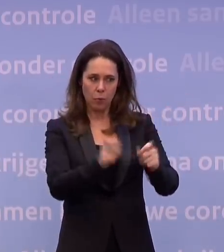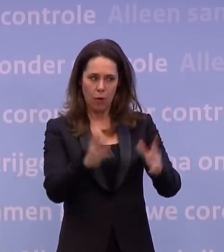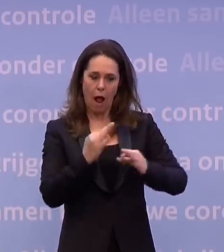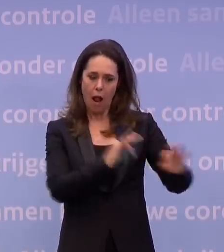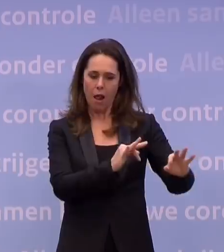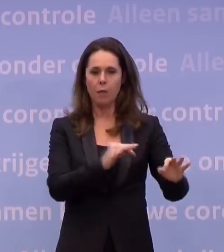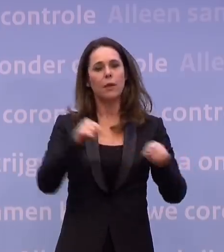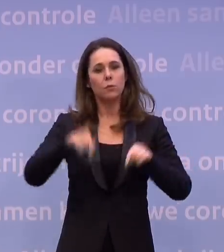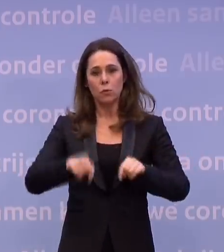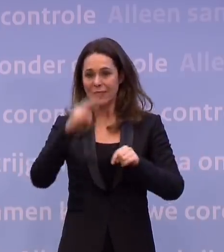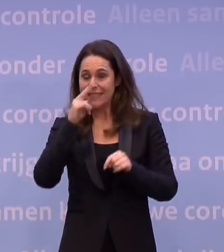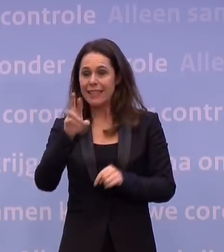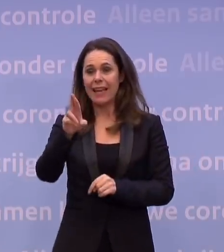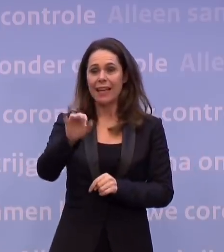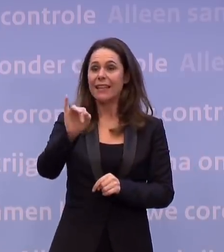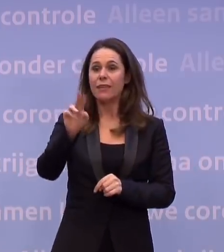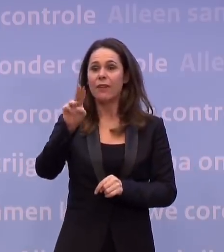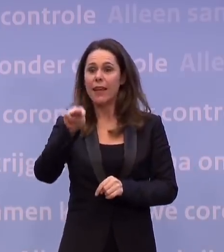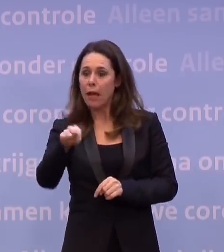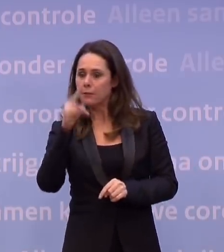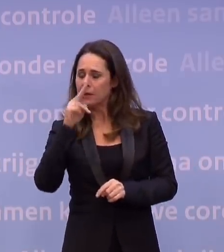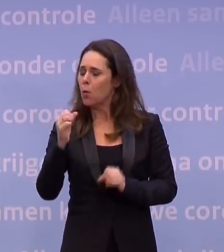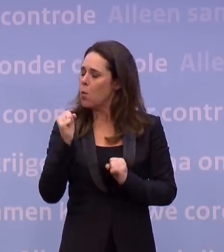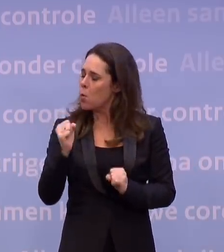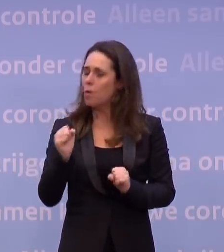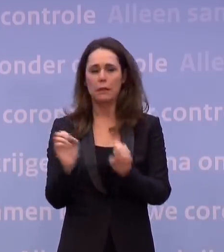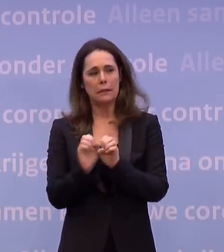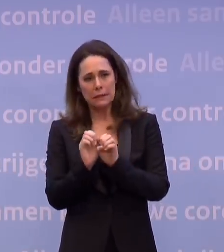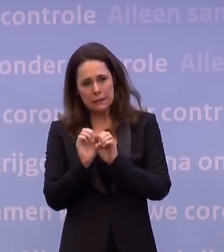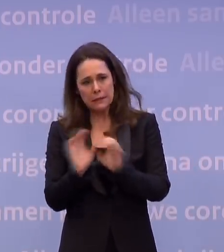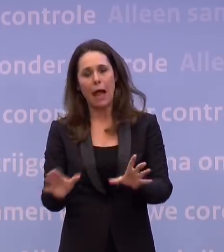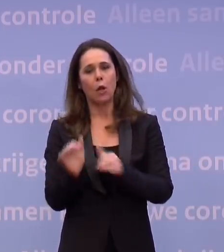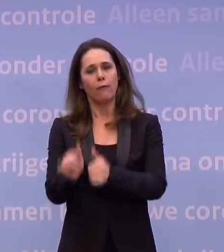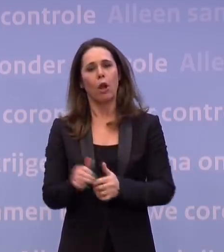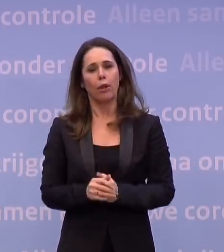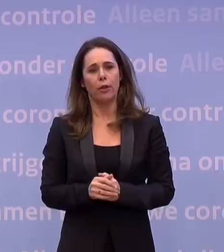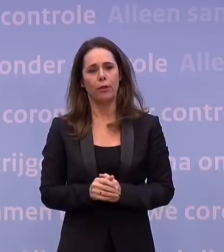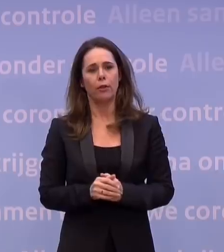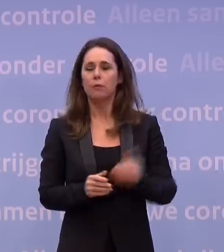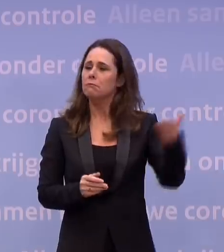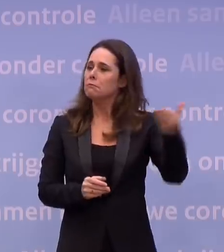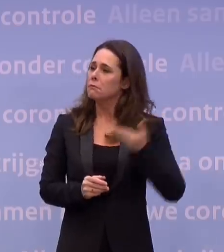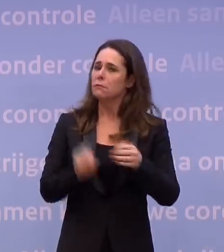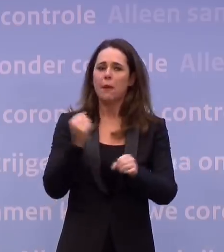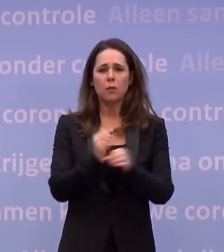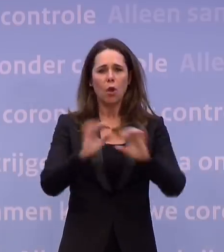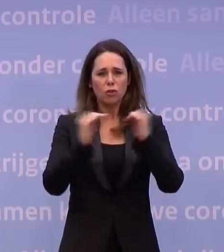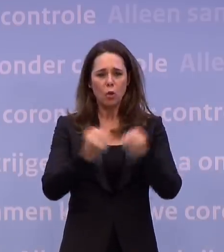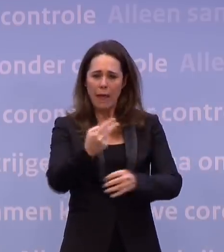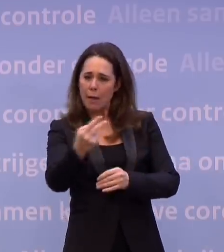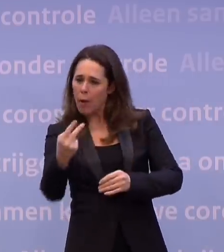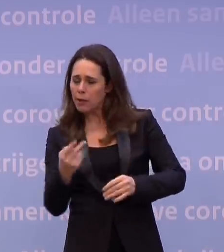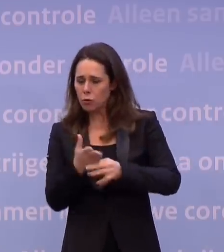uit die modellering van het RIVM dat het dan steeds een zeer significant effect heeft. Ja, toch blijft u praten met sociale partners om te kijken om thuiswerken nog meer te